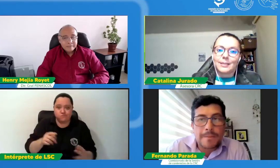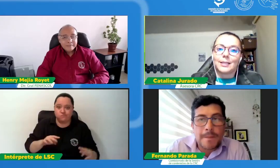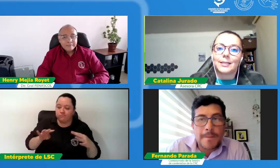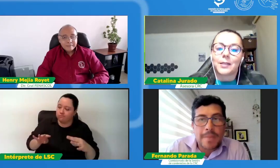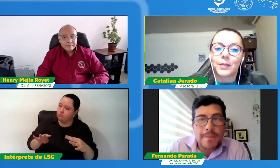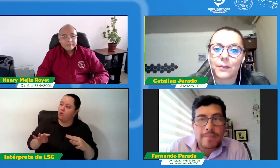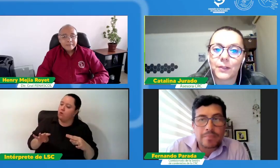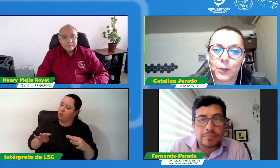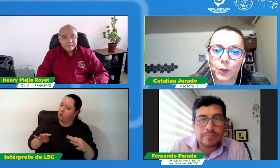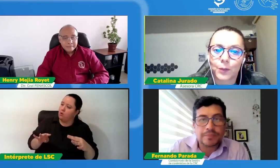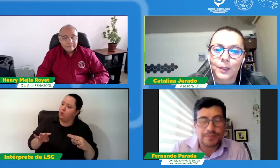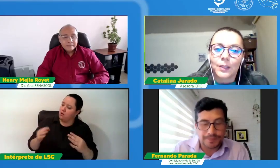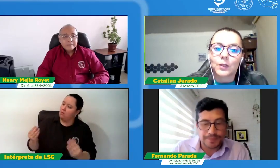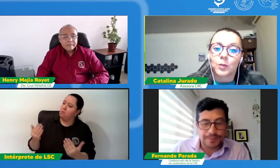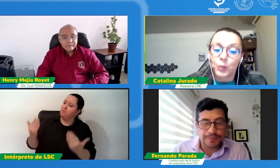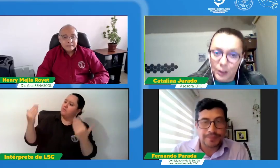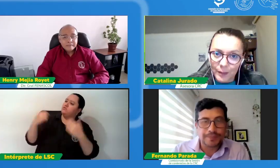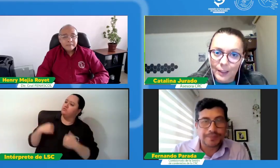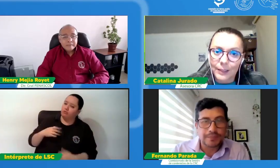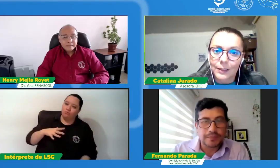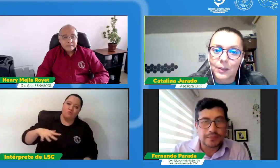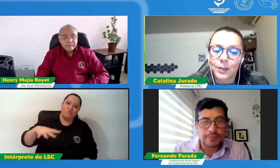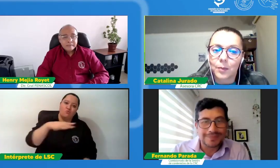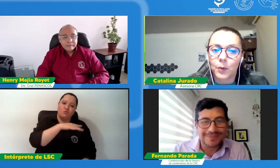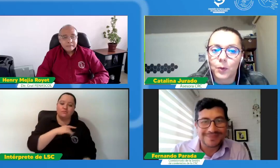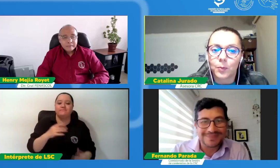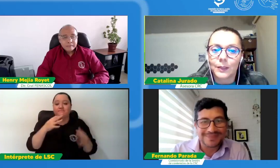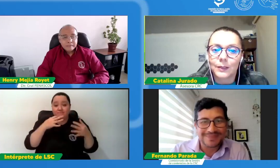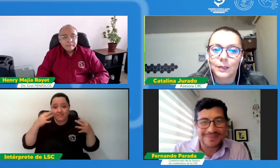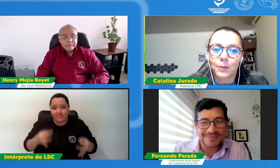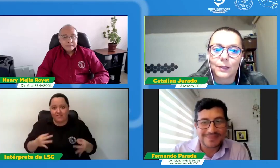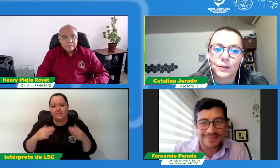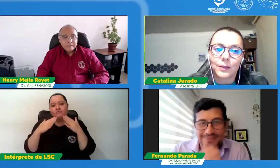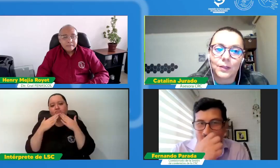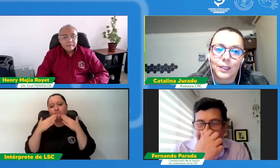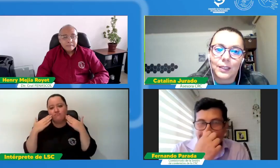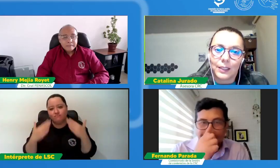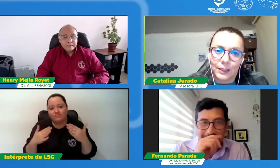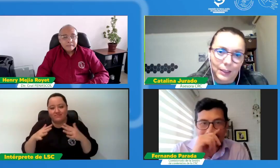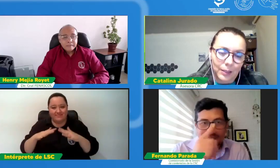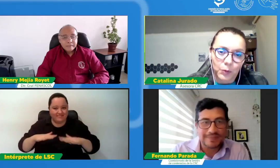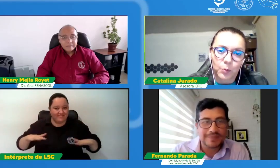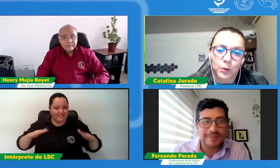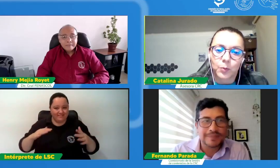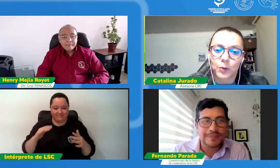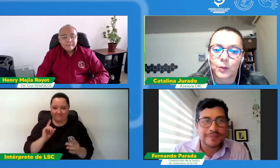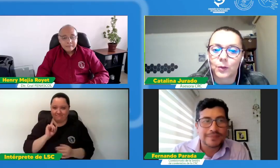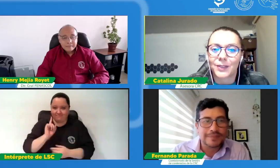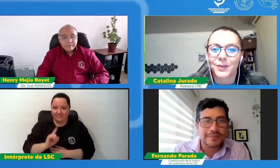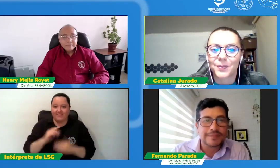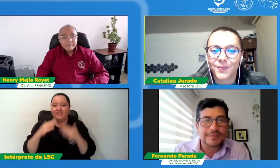sea beneficioso entonces muchísimas gracias de verdad por este espacio y seguimos por supuesto en contacto